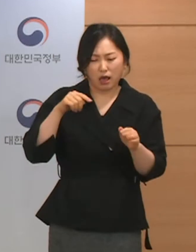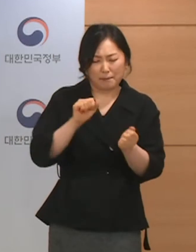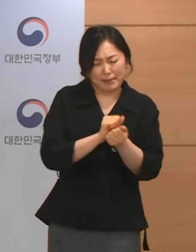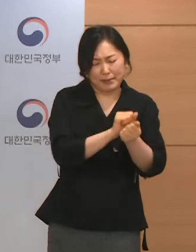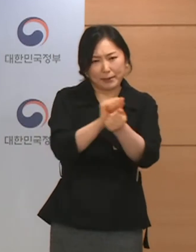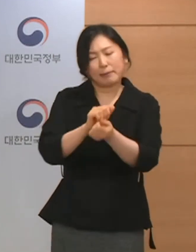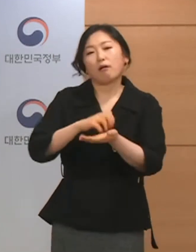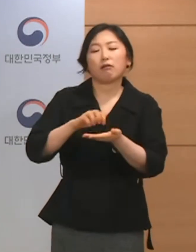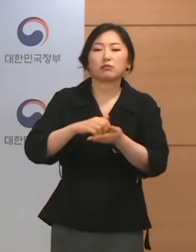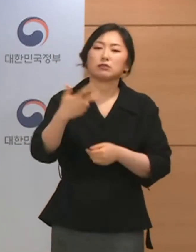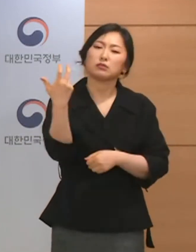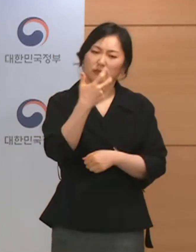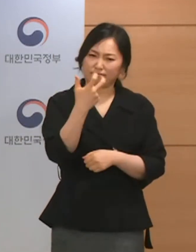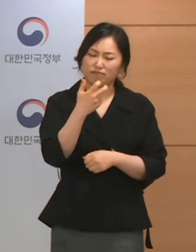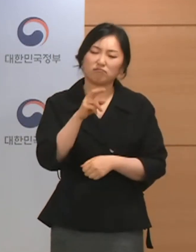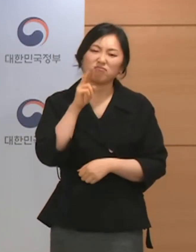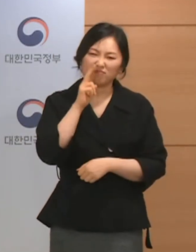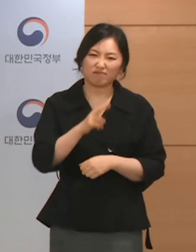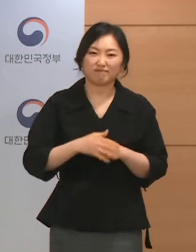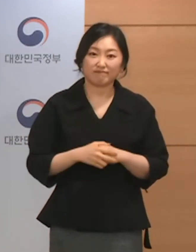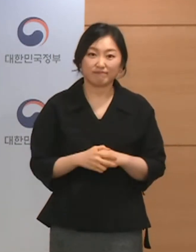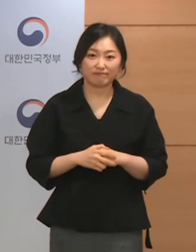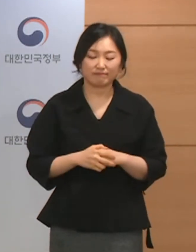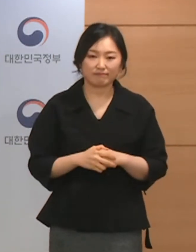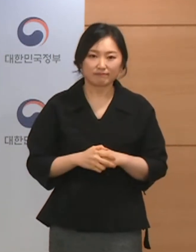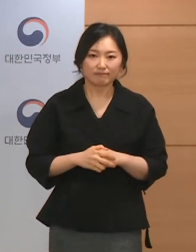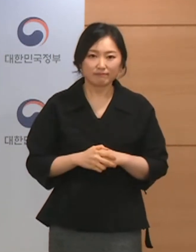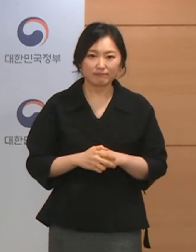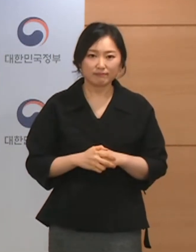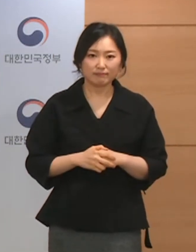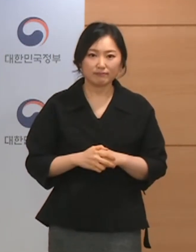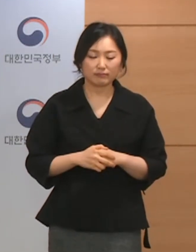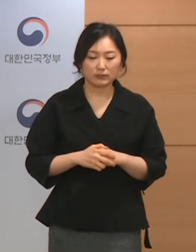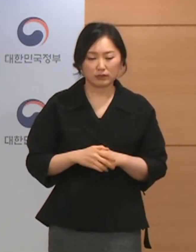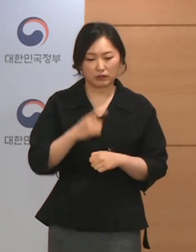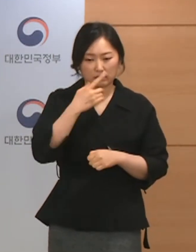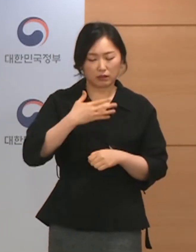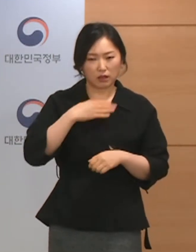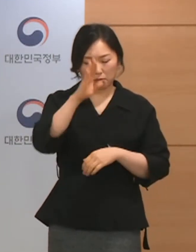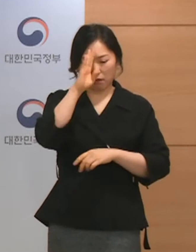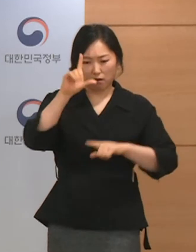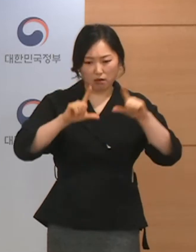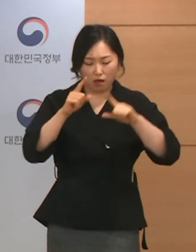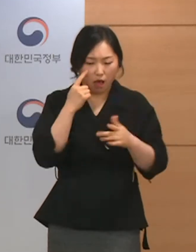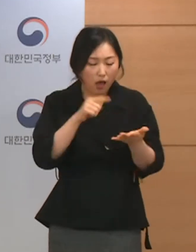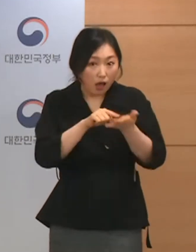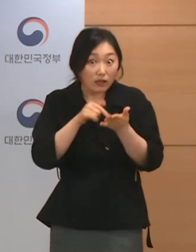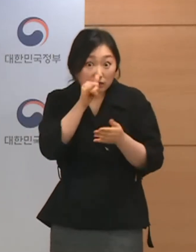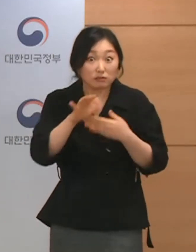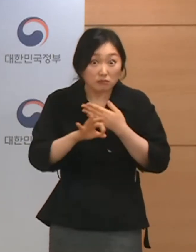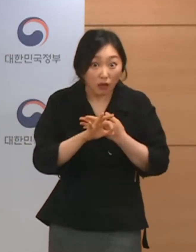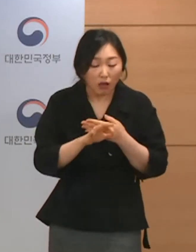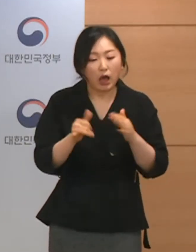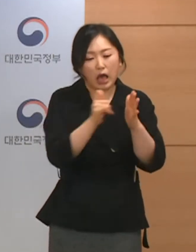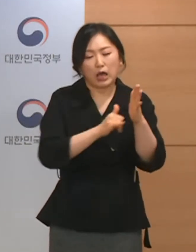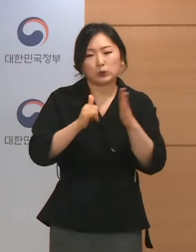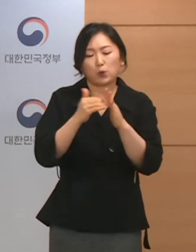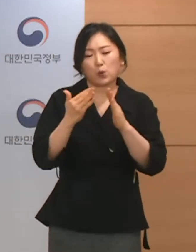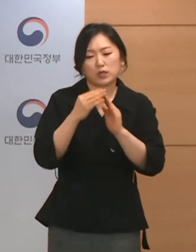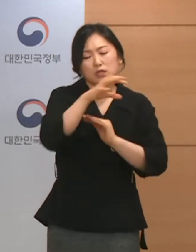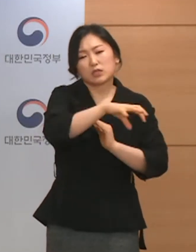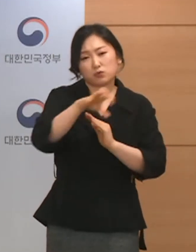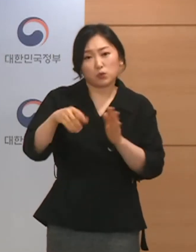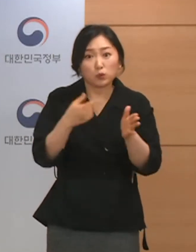감염이 발생한 사례가 있습니다. 의심증상이 나타나면 우리 가족과 이웃을 위해